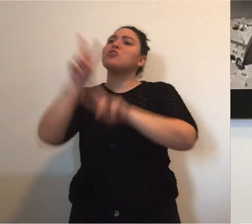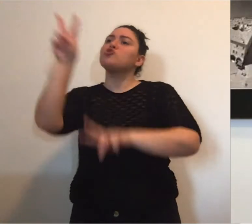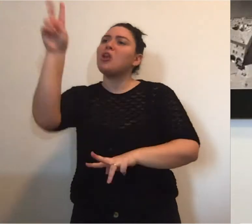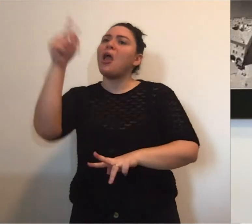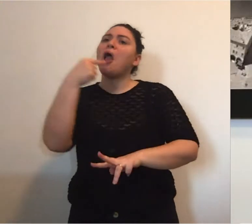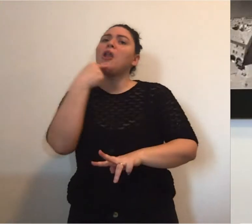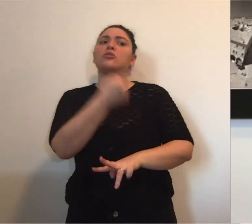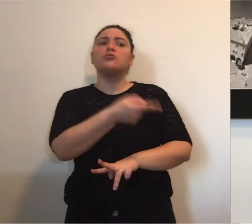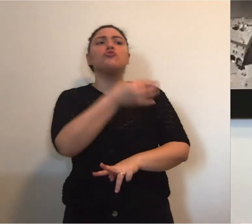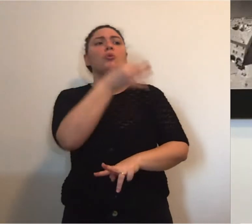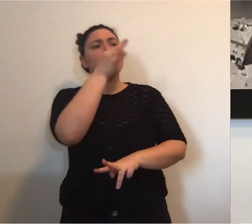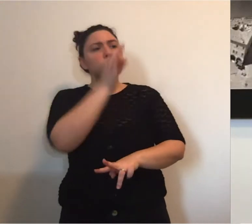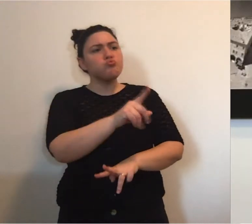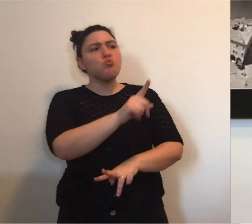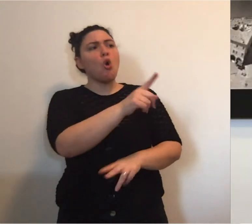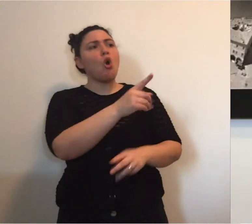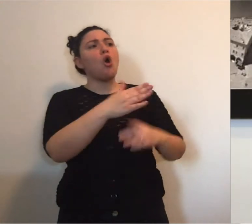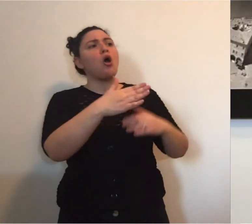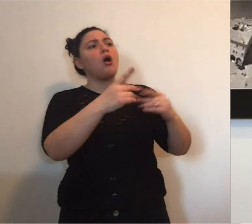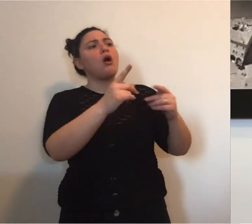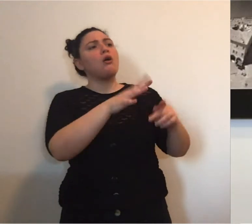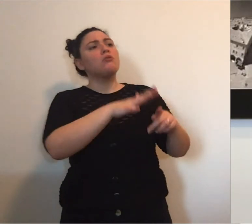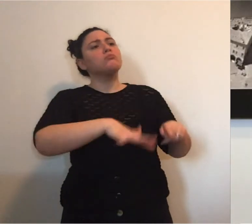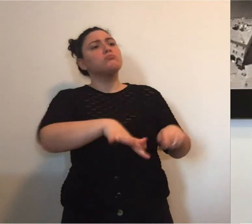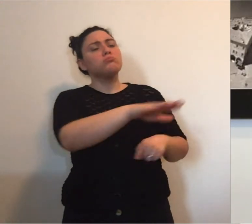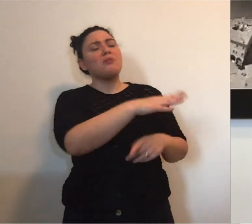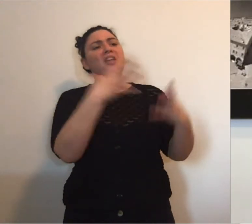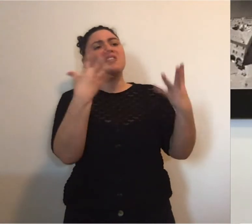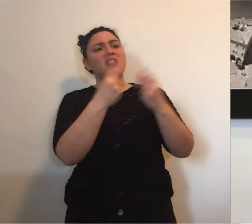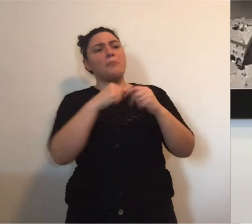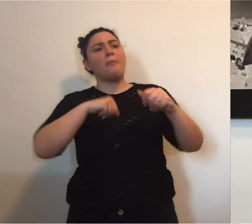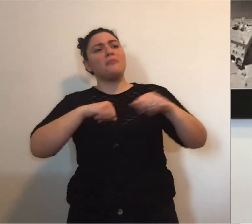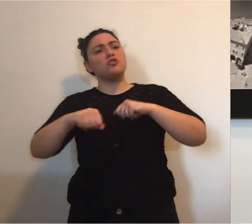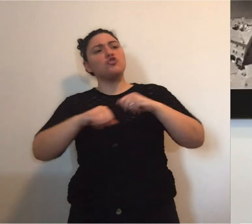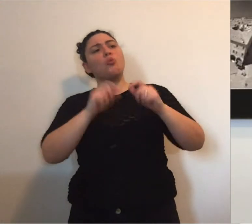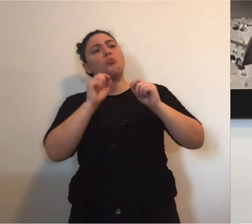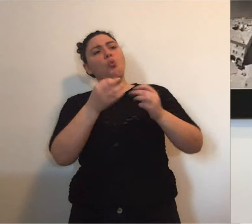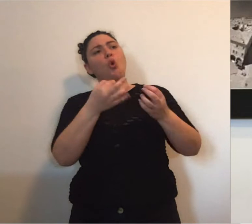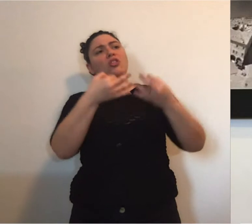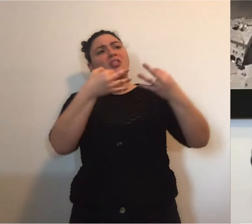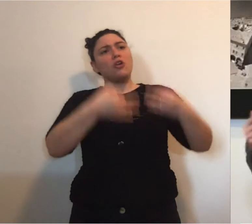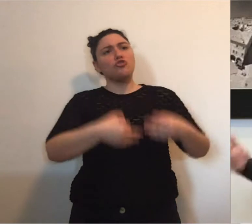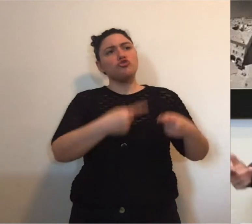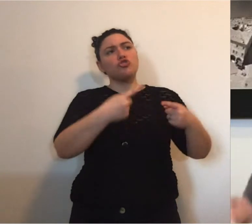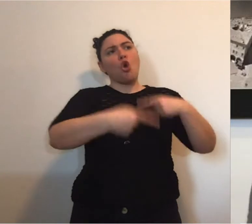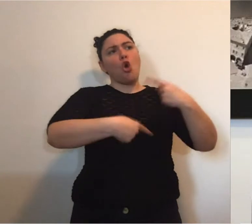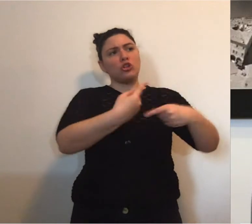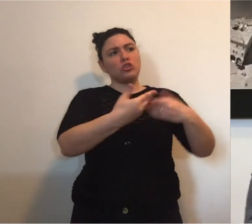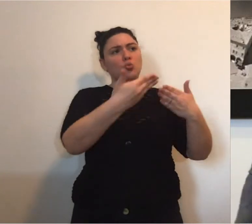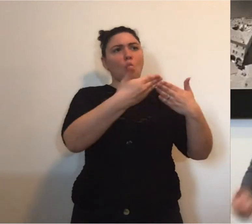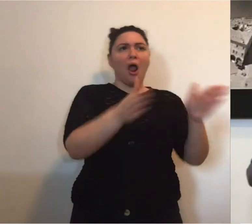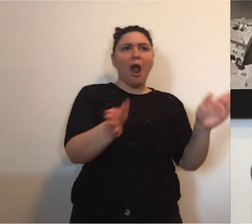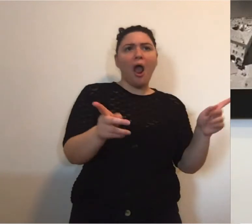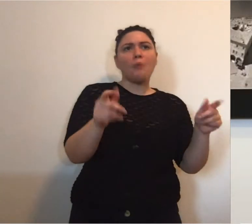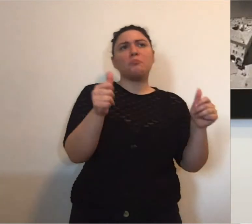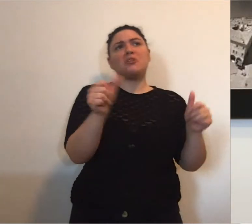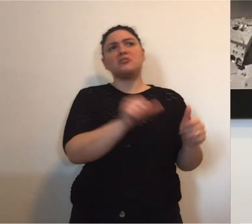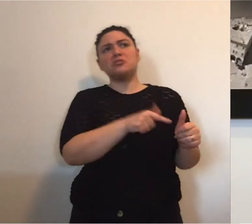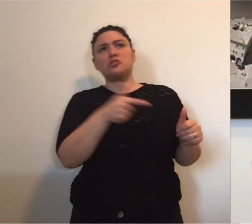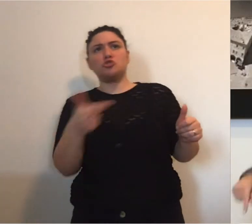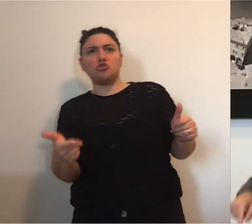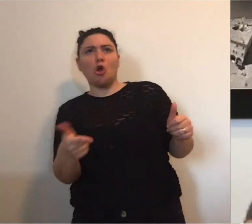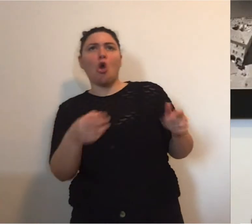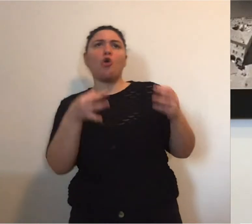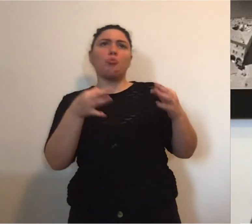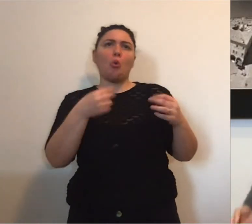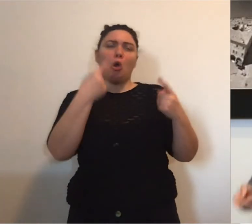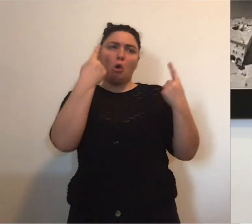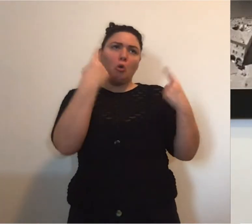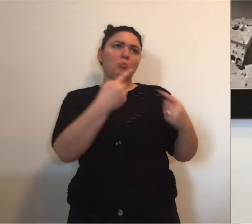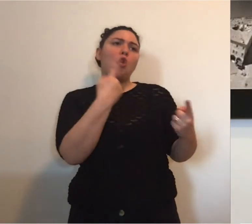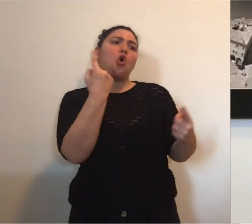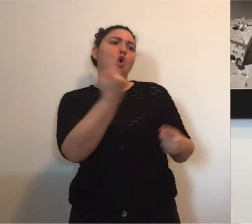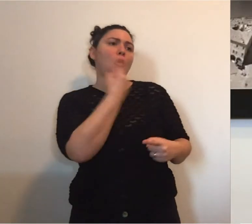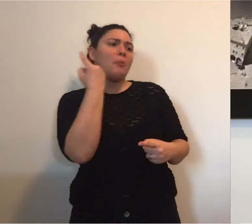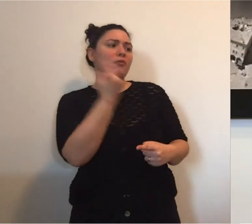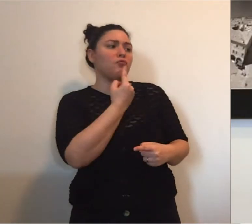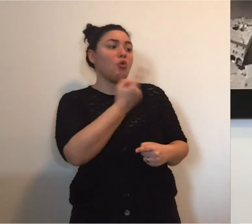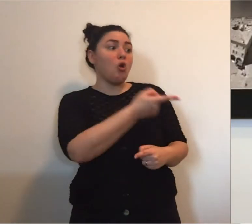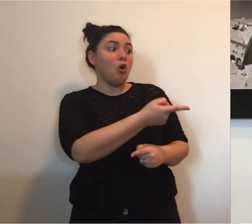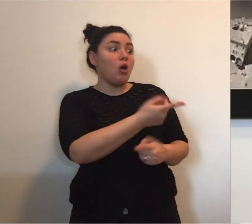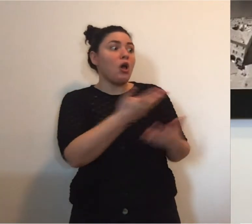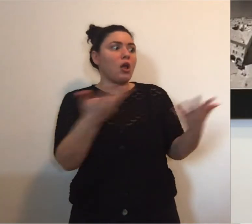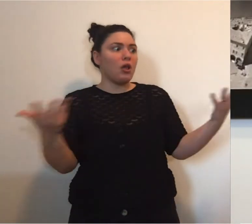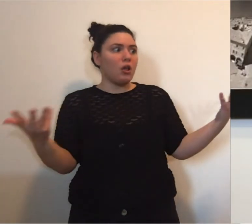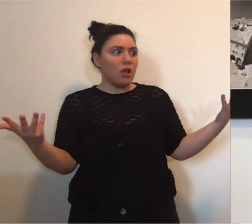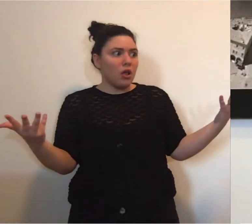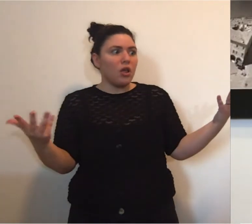abbastanza, decidendo non nonostante il decreto nazionale permettesse la riapertura delle strutture, decidendo assieme all'amministrazione di